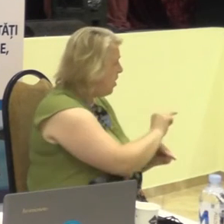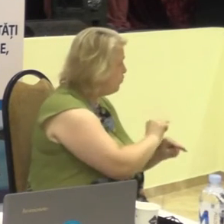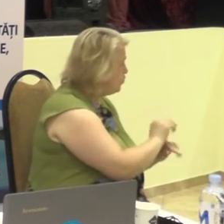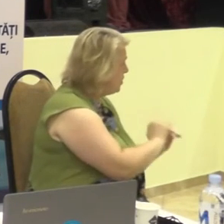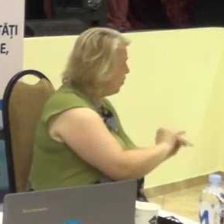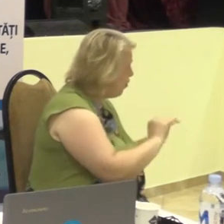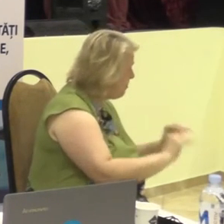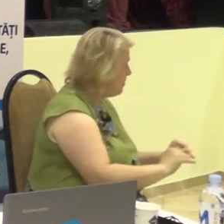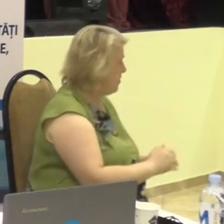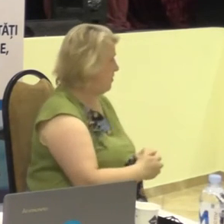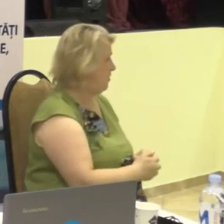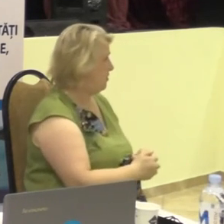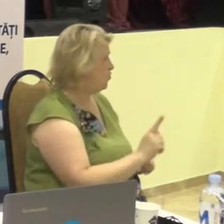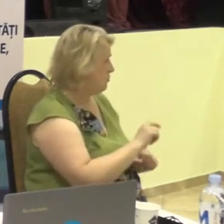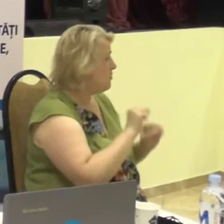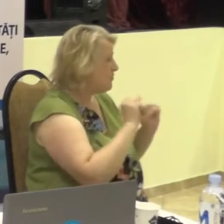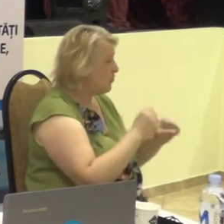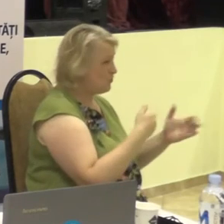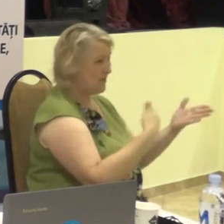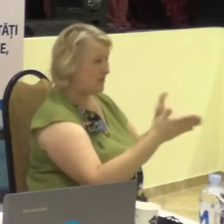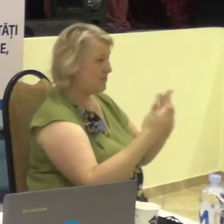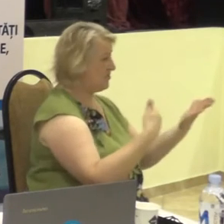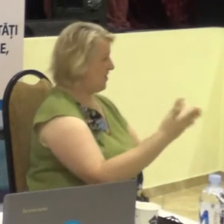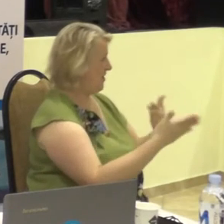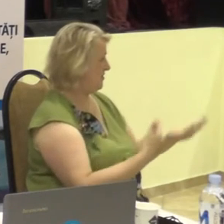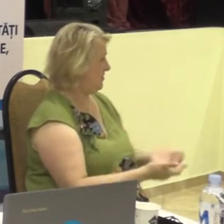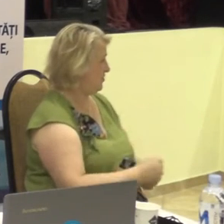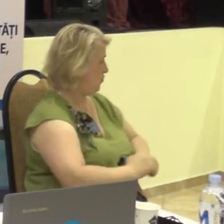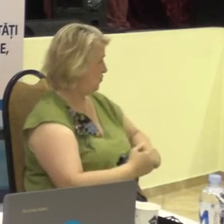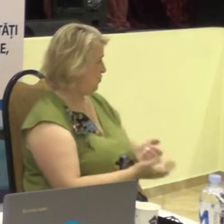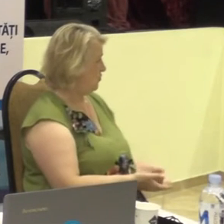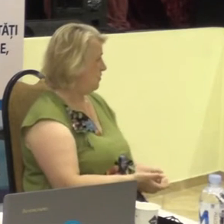pentru a putea comunica unii cu alții?